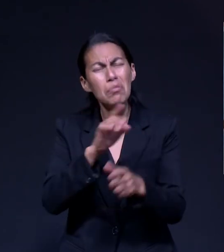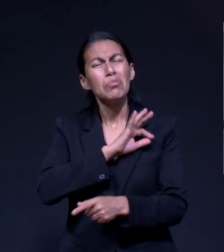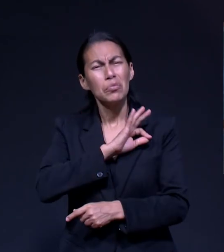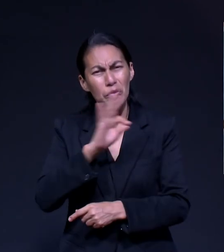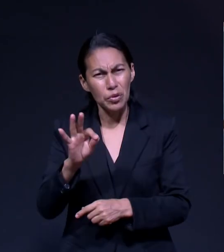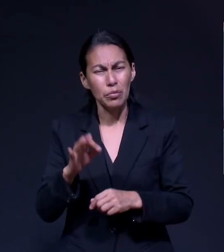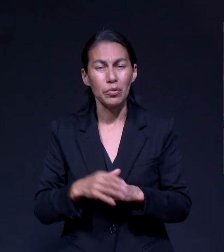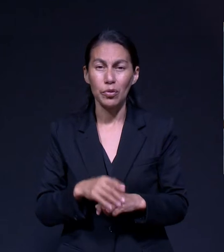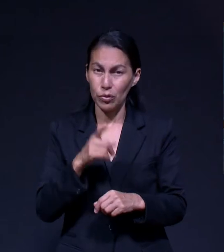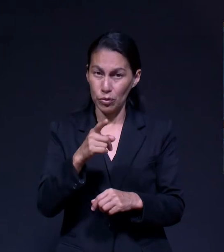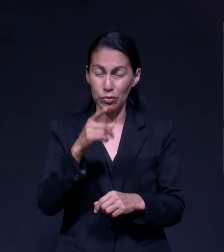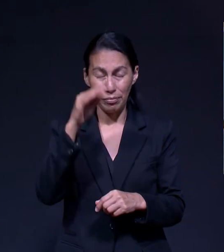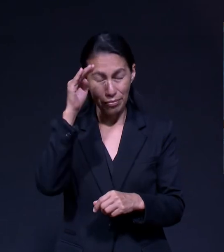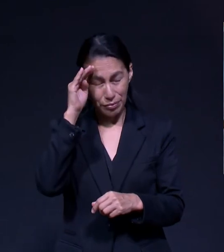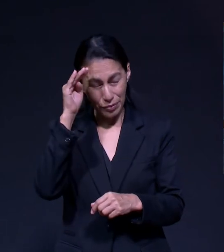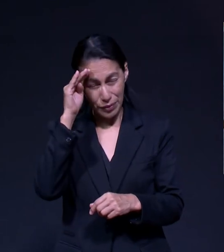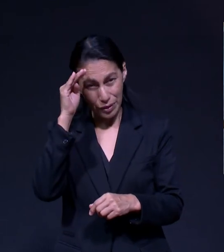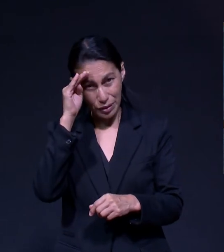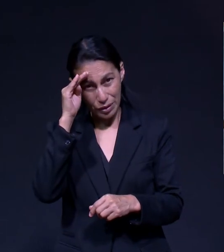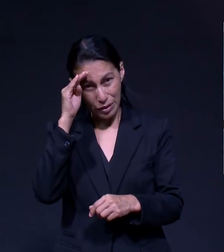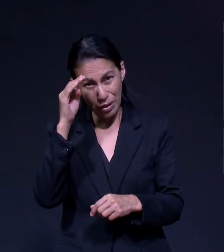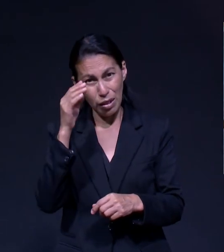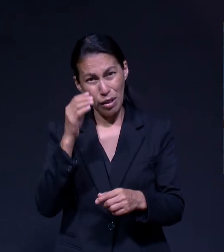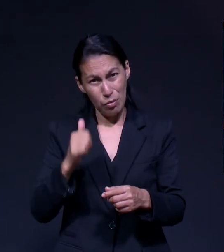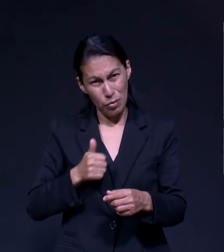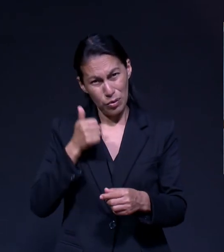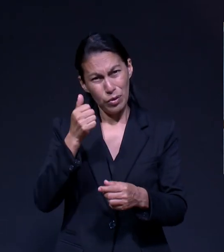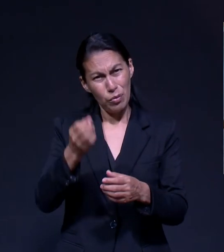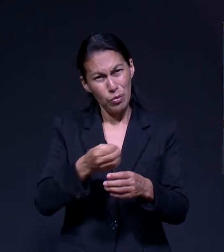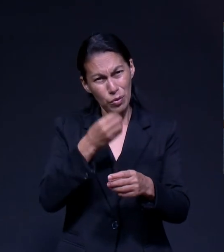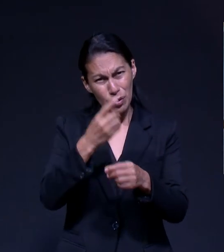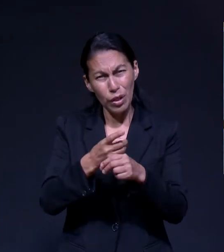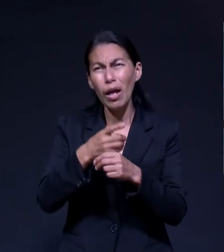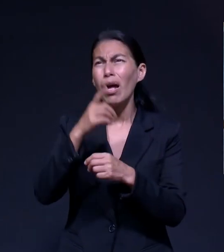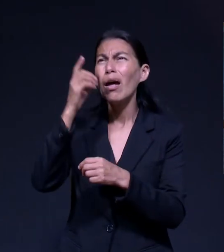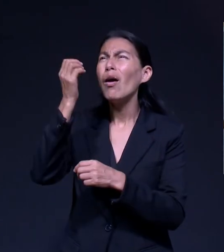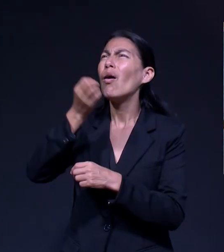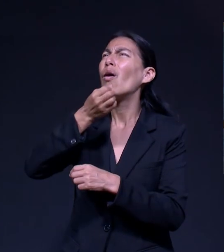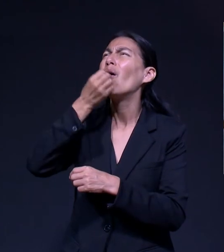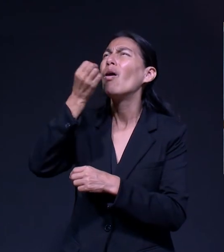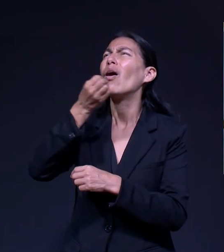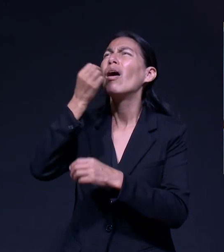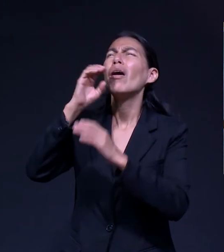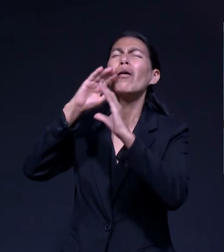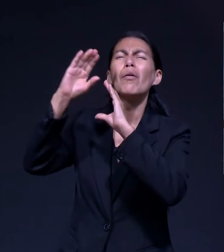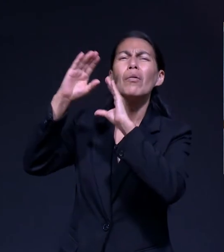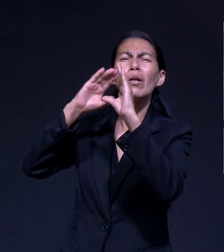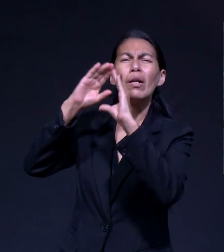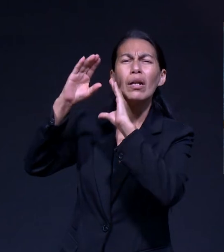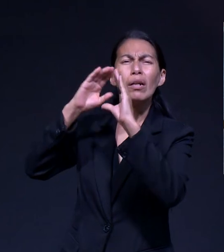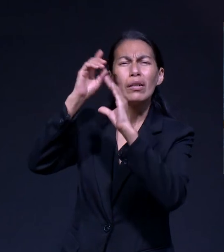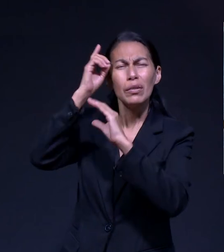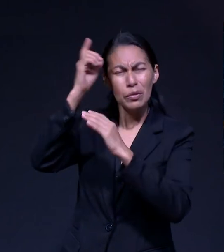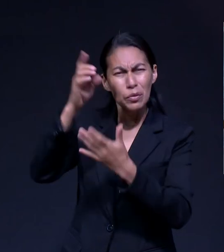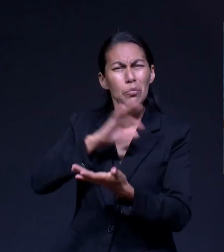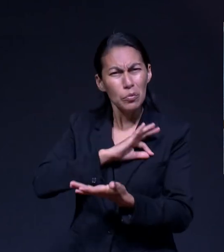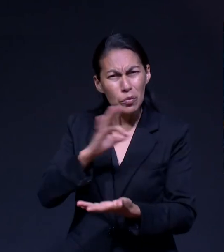En estos momentos Estarán pasando En la pantalla Los medios O